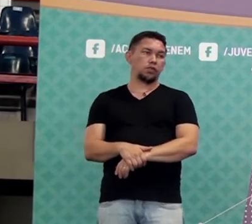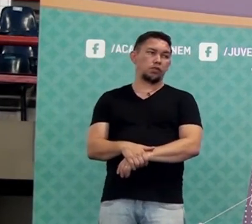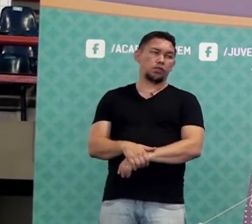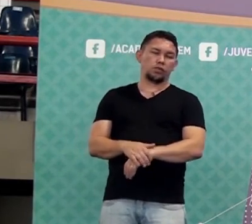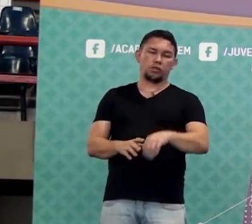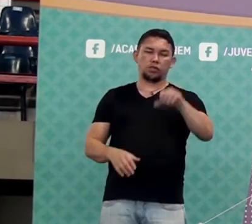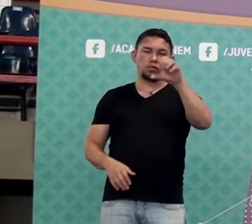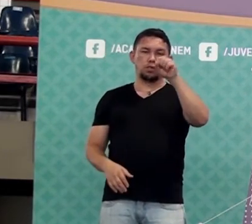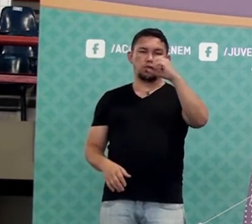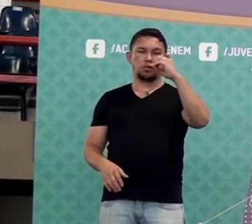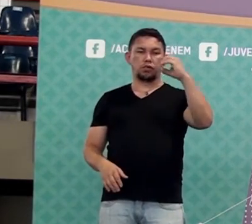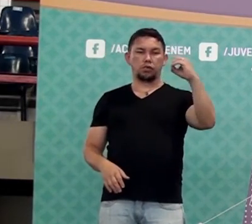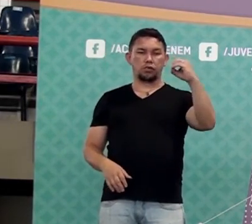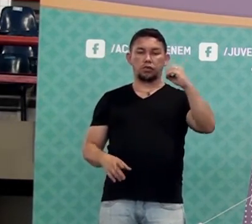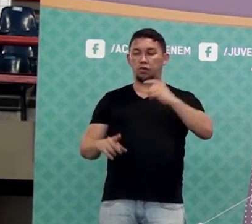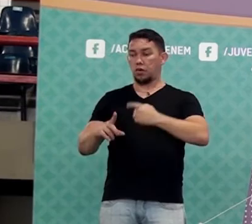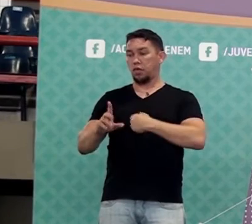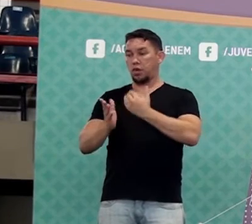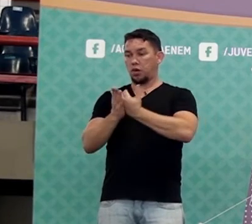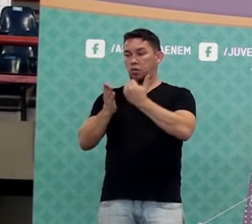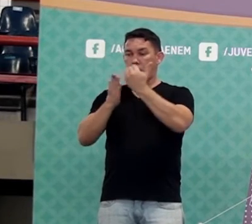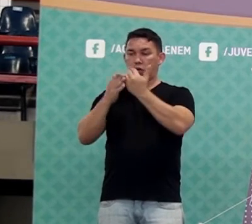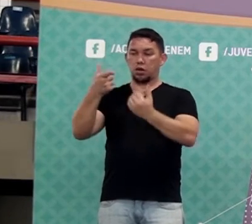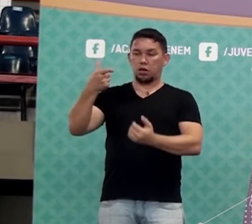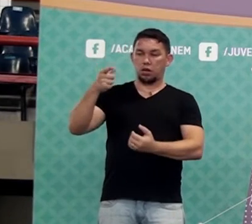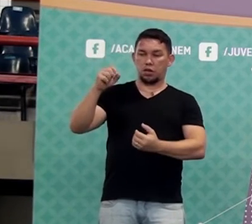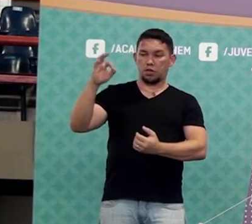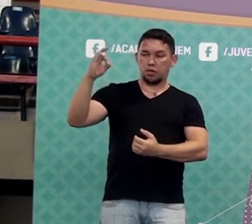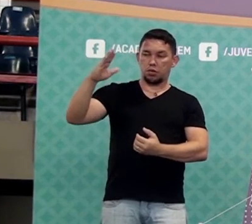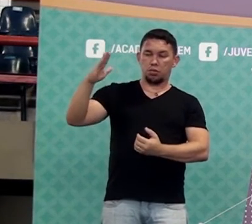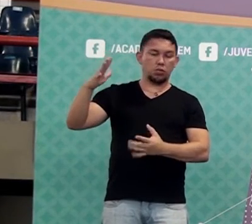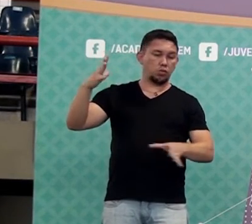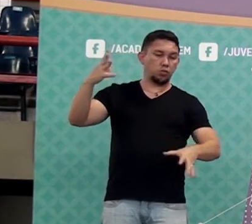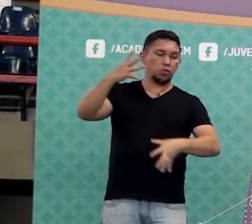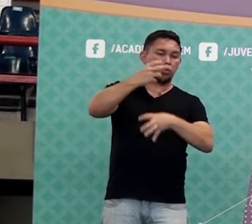800 reais. Vai aumentar 20%. Qual é o novo salário?